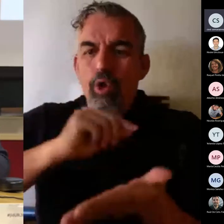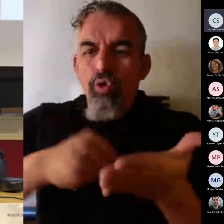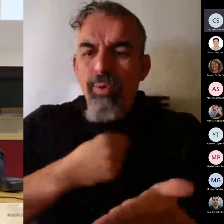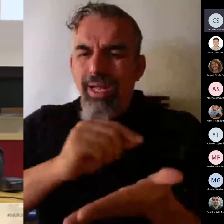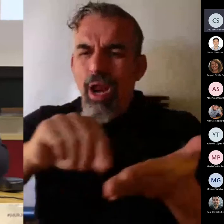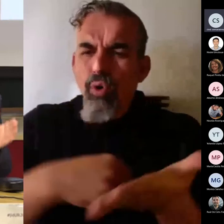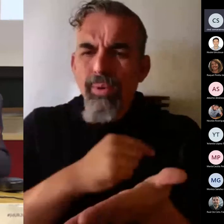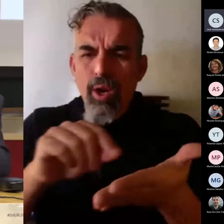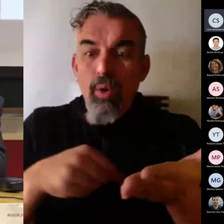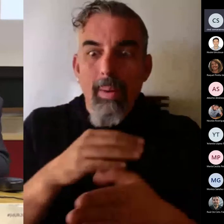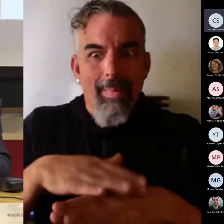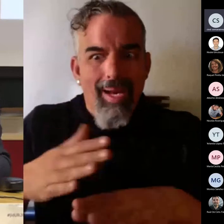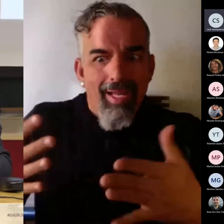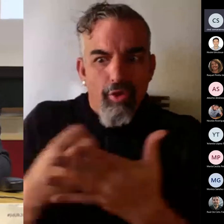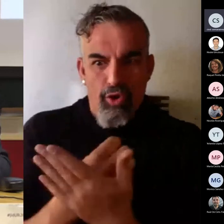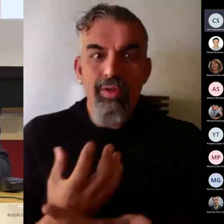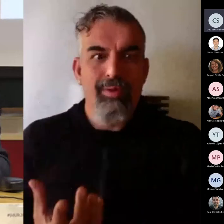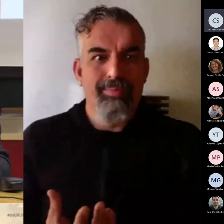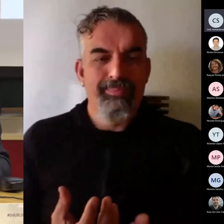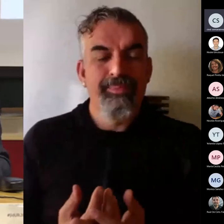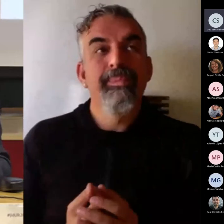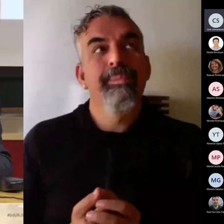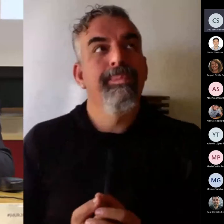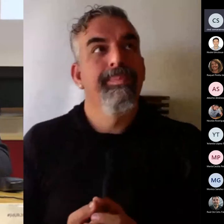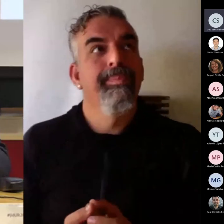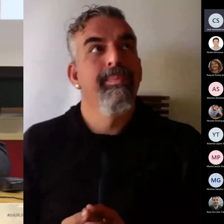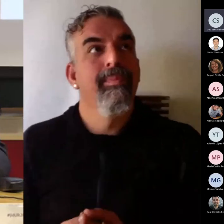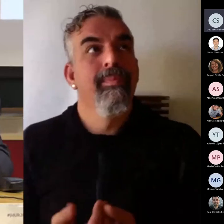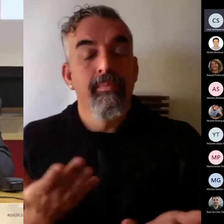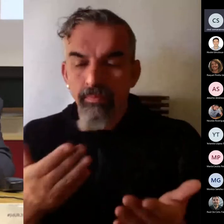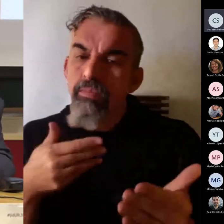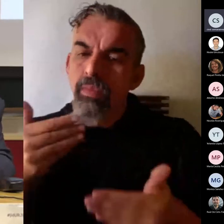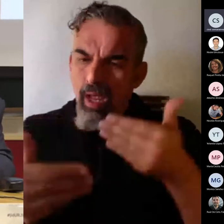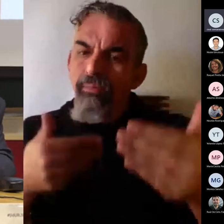Bueno, dentro de lo que cabe, eso es un avance.